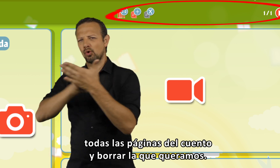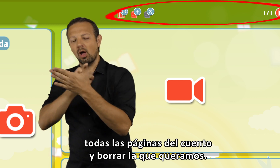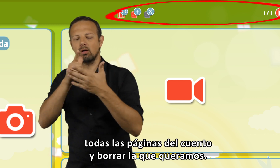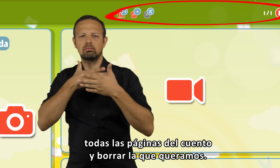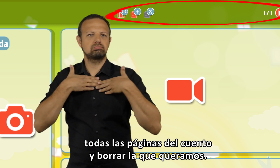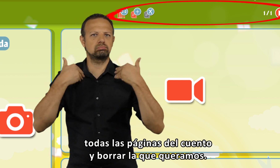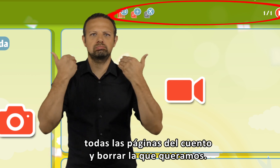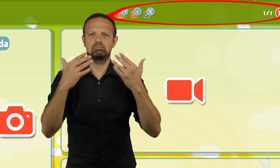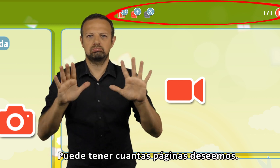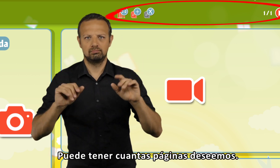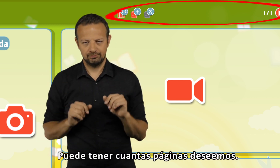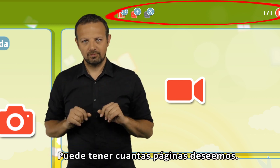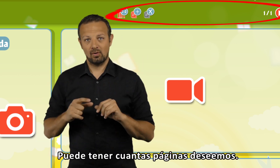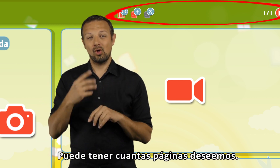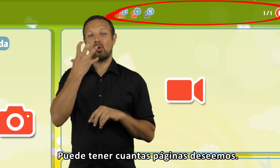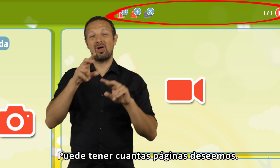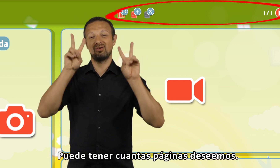Puede tener cuantas páginas deseemos.